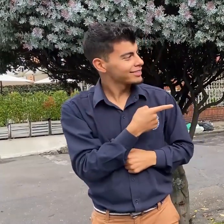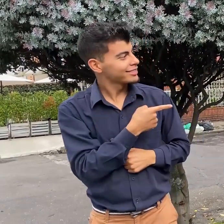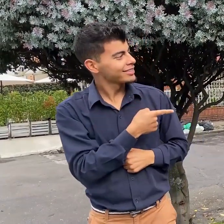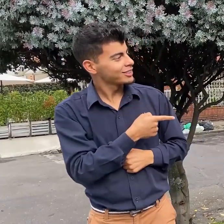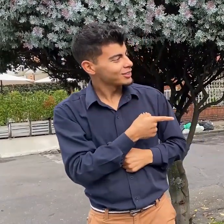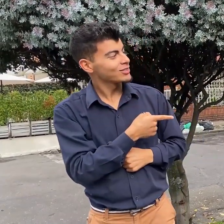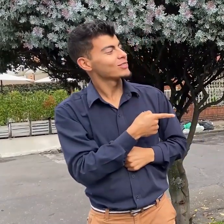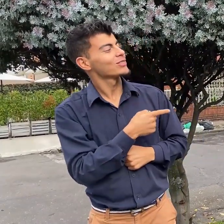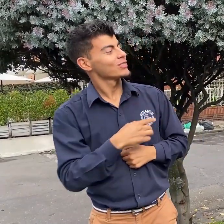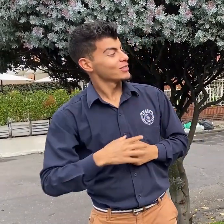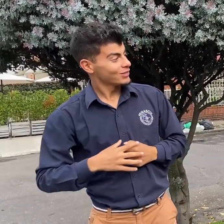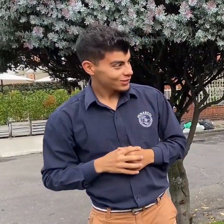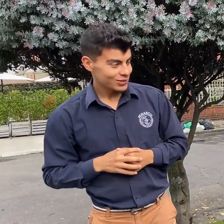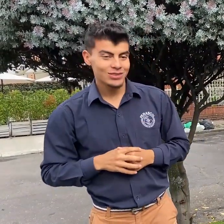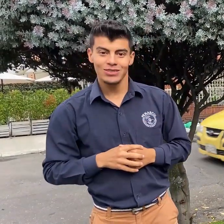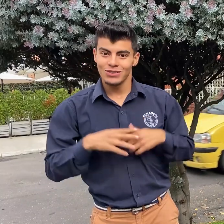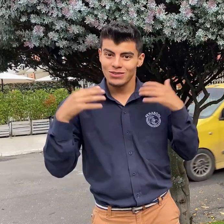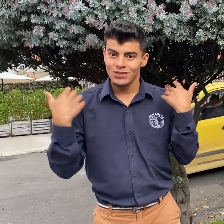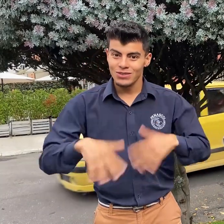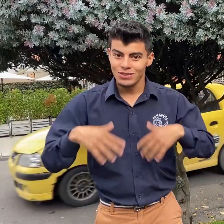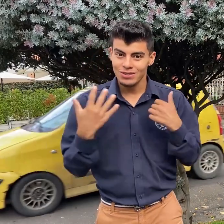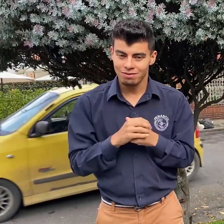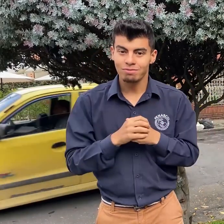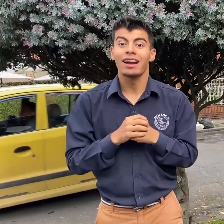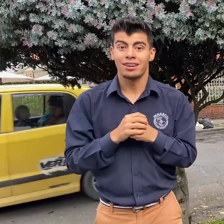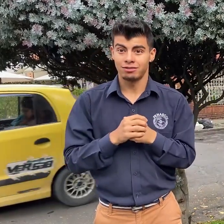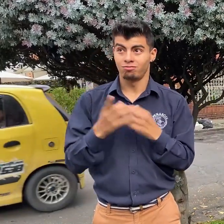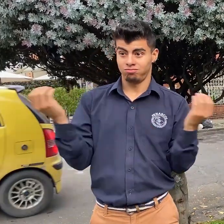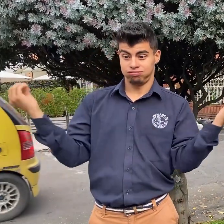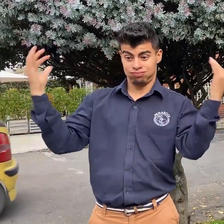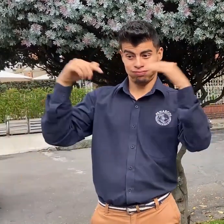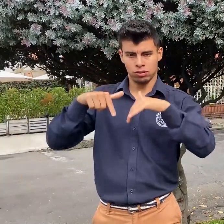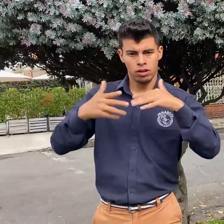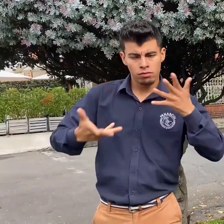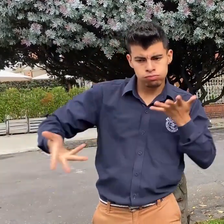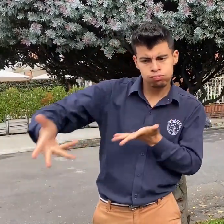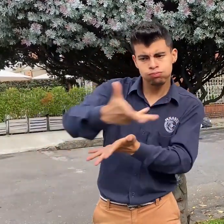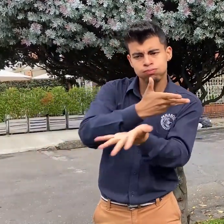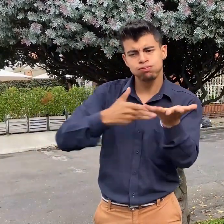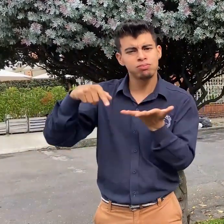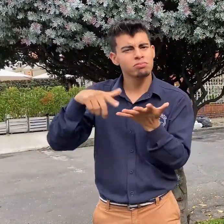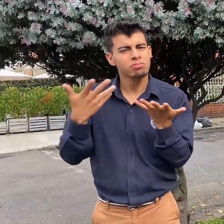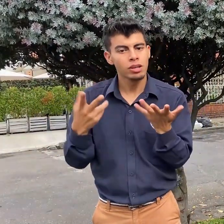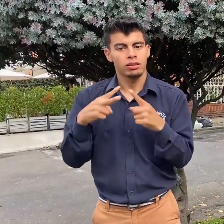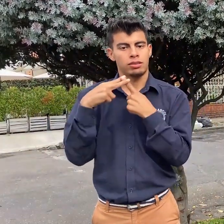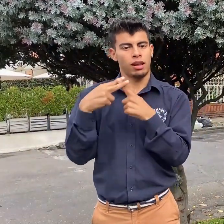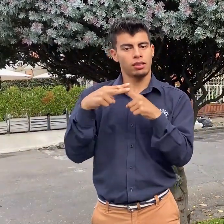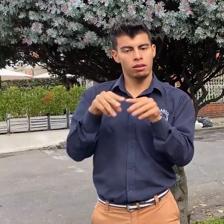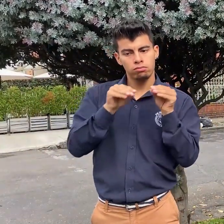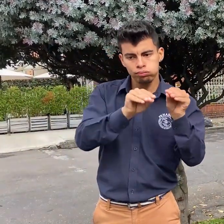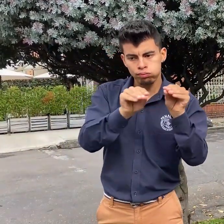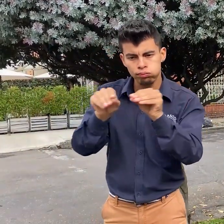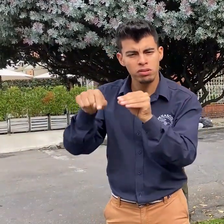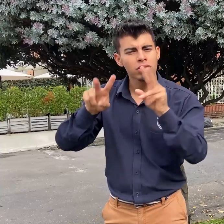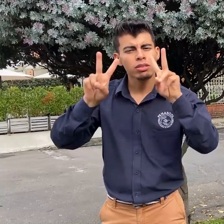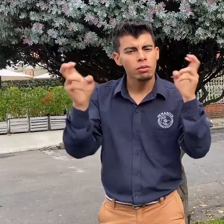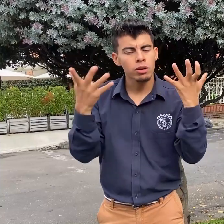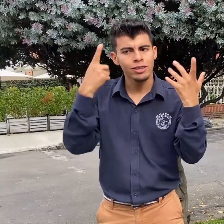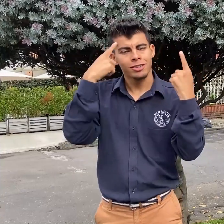siendo 40 los delegados que compartieron en el taller de formación relacionado a temas que